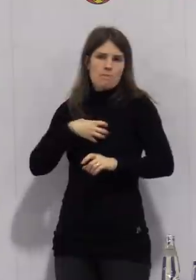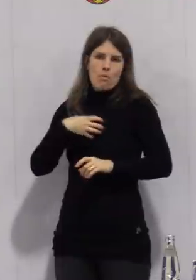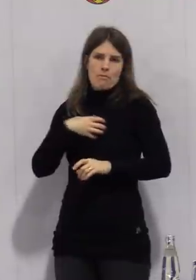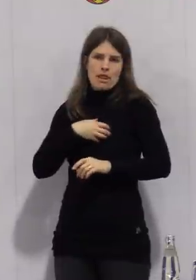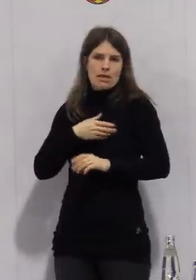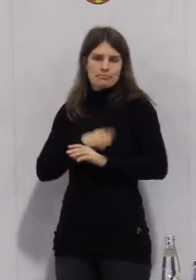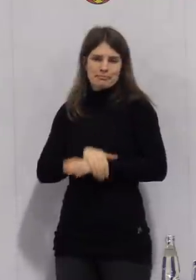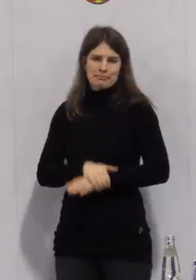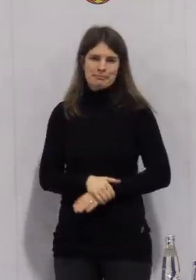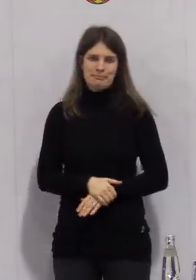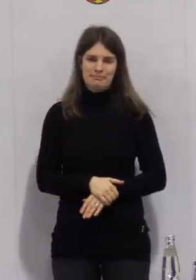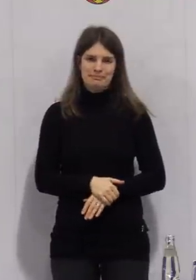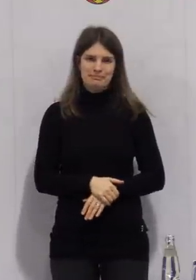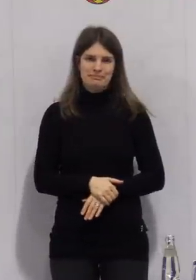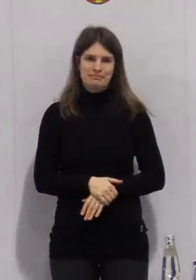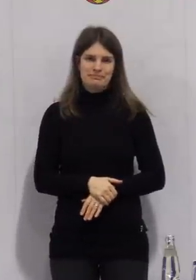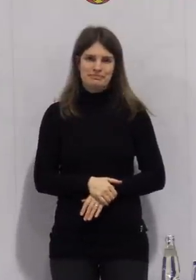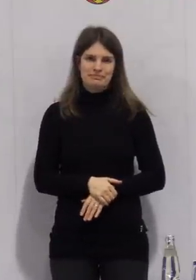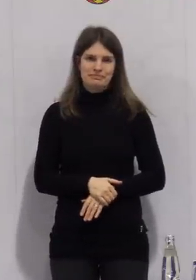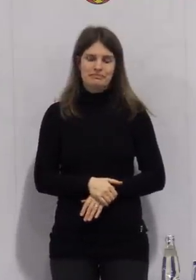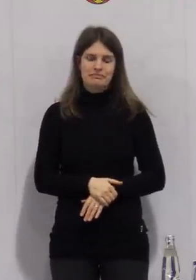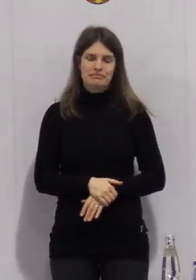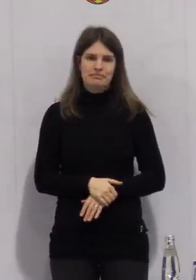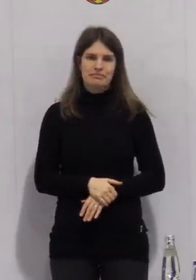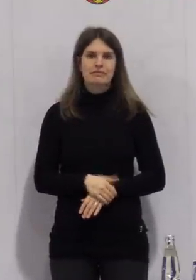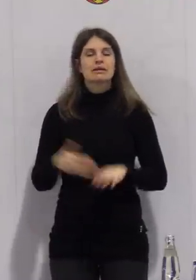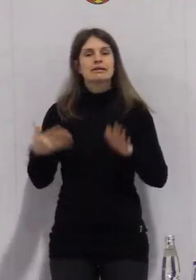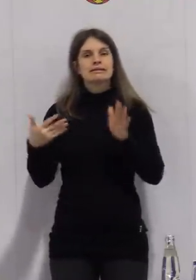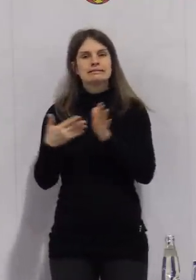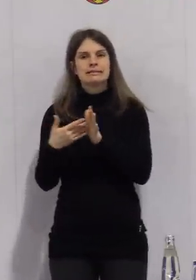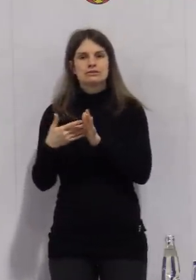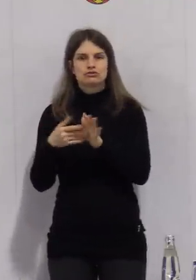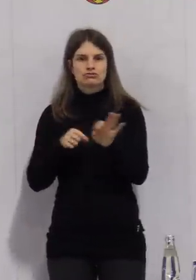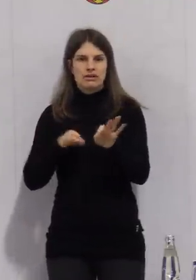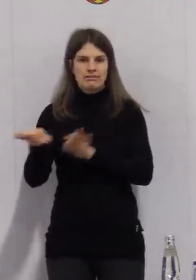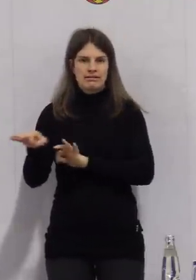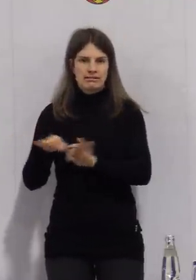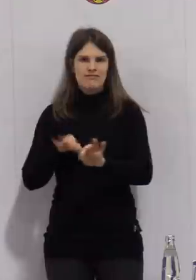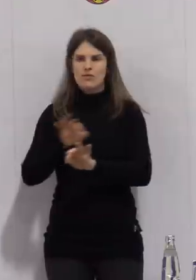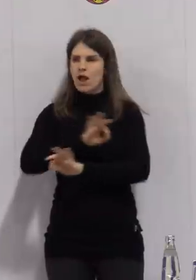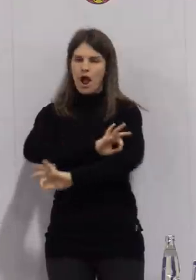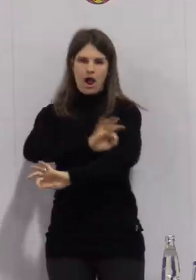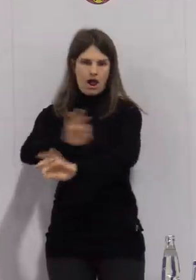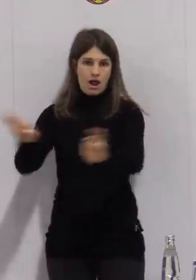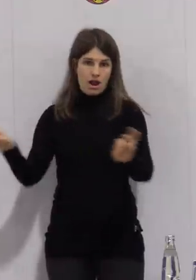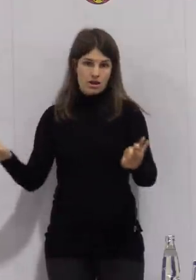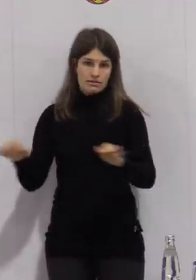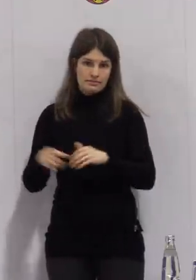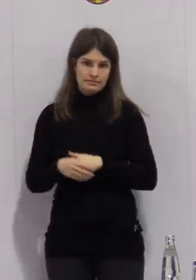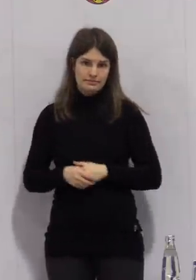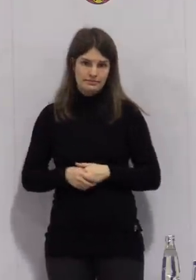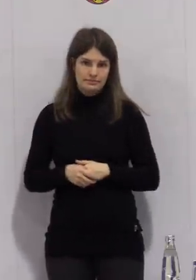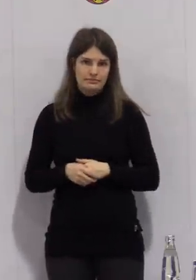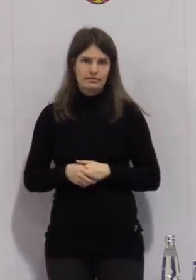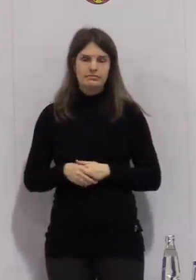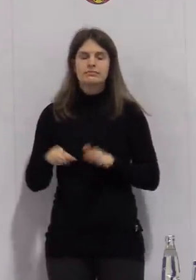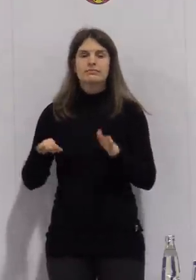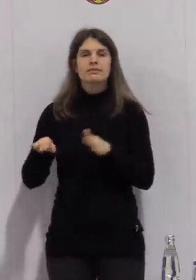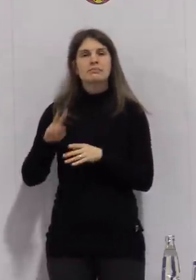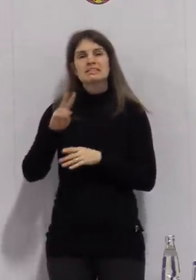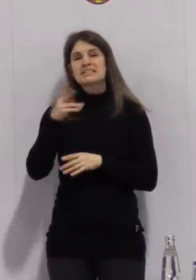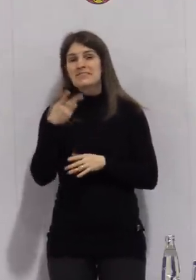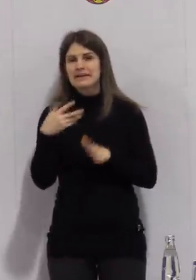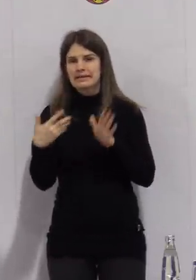Ich bin immer noch bei der Teststrategie. Das ist die Teststrategie für jedermann. Die Teststrategie für die Unternehmen.